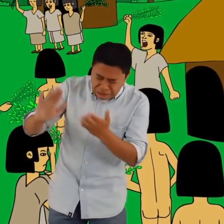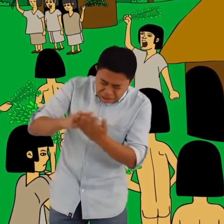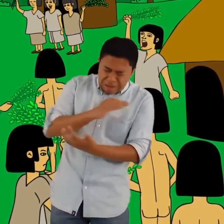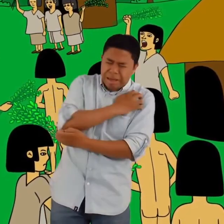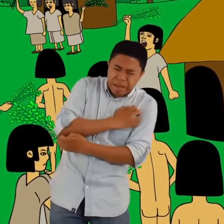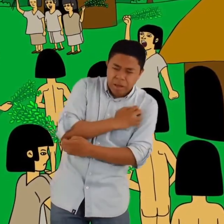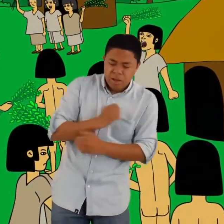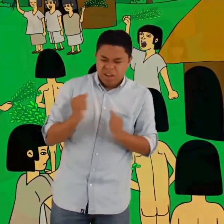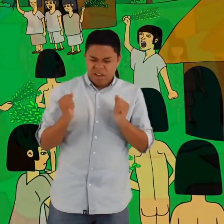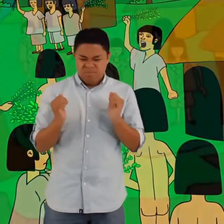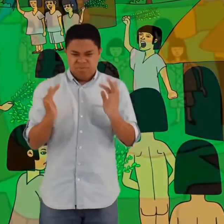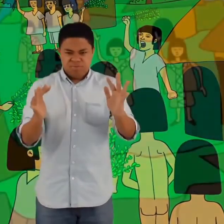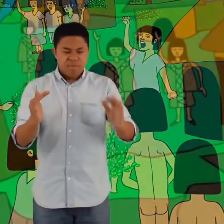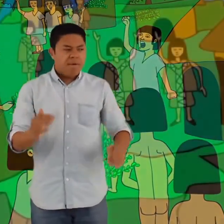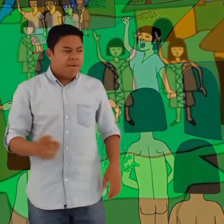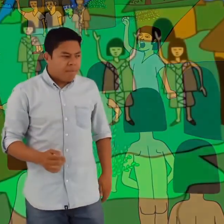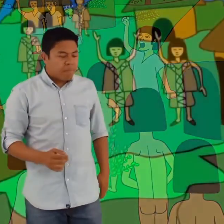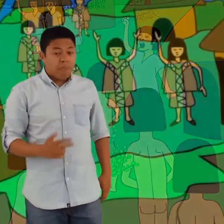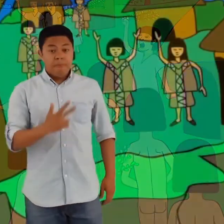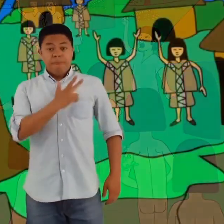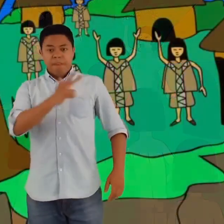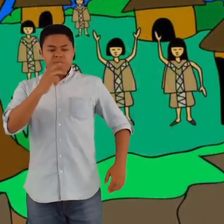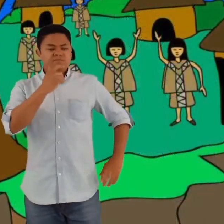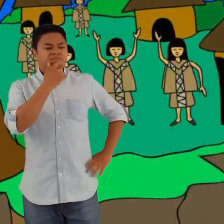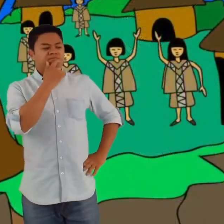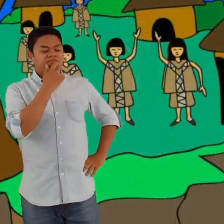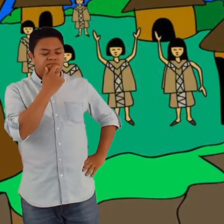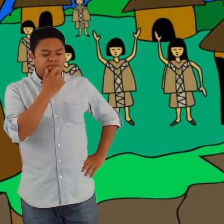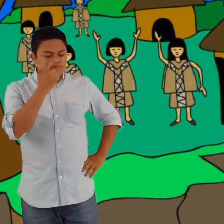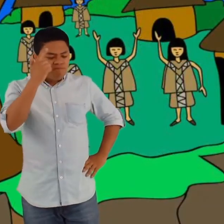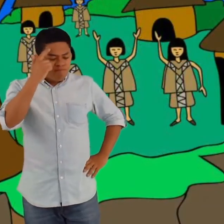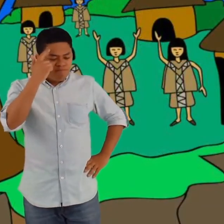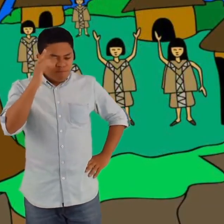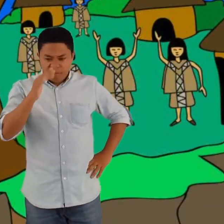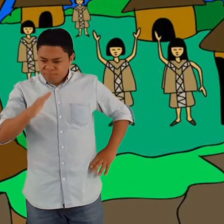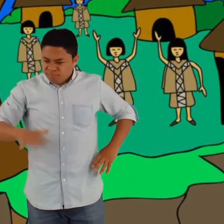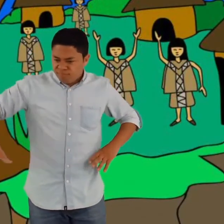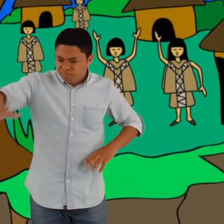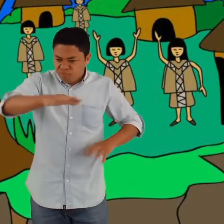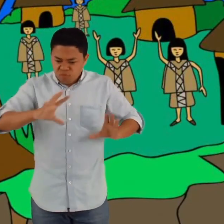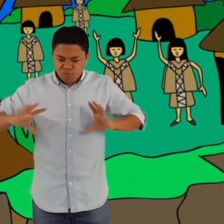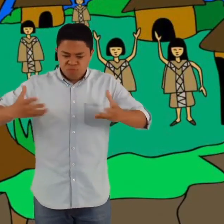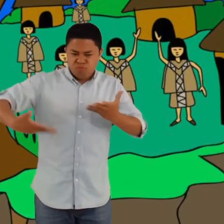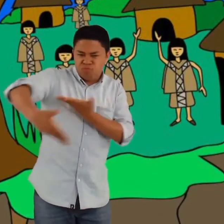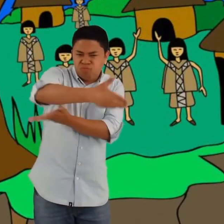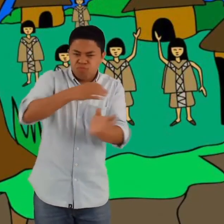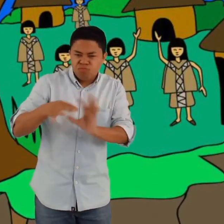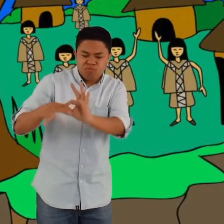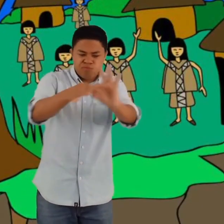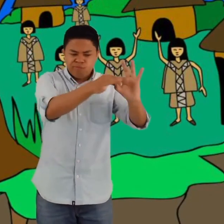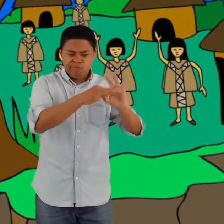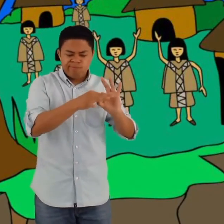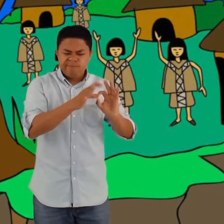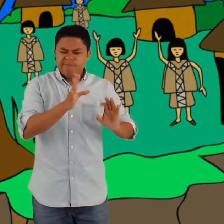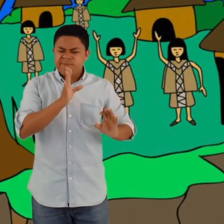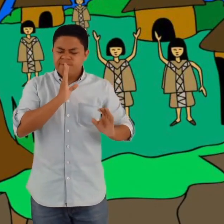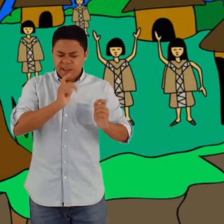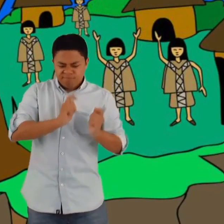finalmente pidieron perdón. Después de esto Jivian pensó en quién se encargaría ahora de liderar al pueblo.